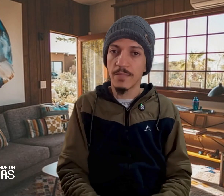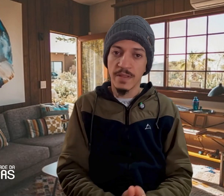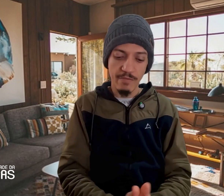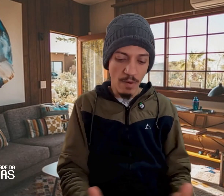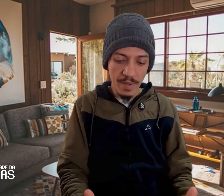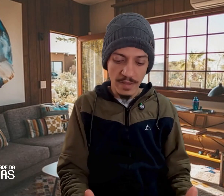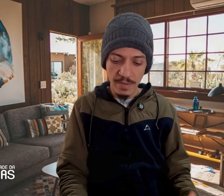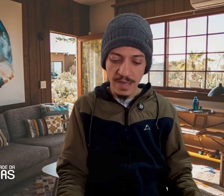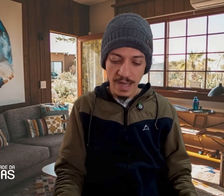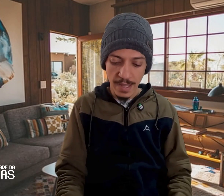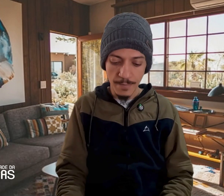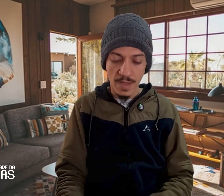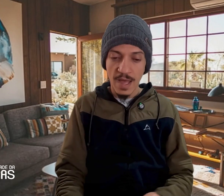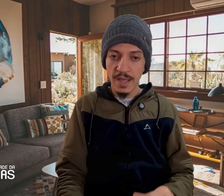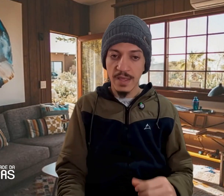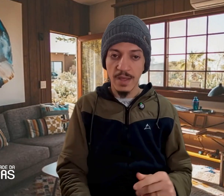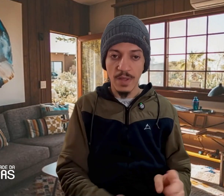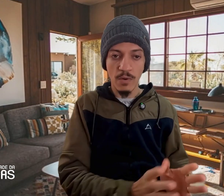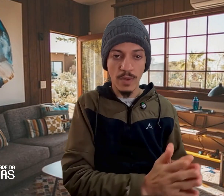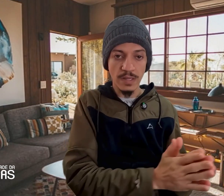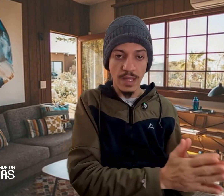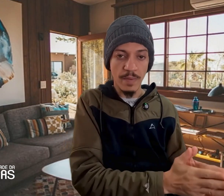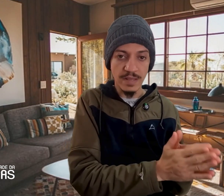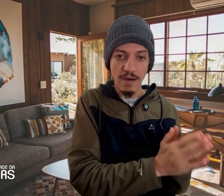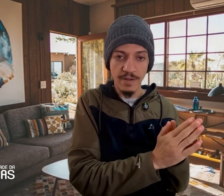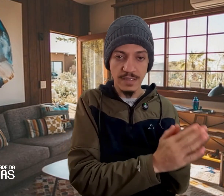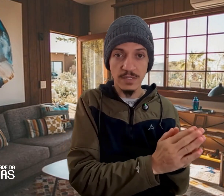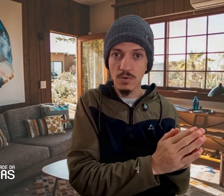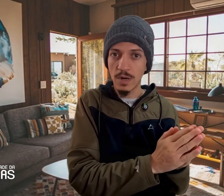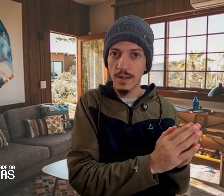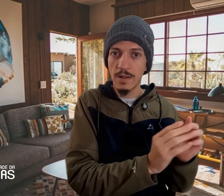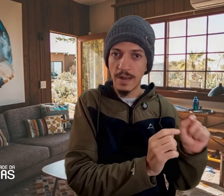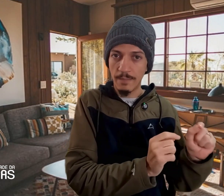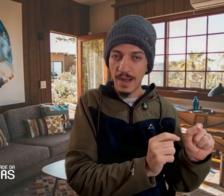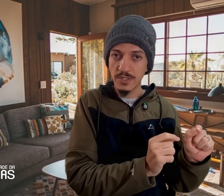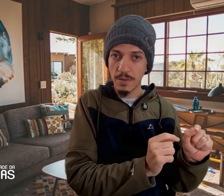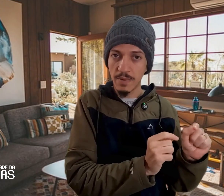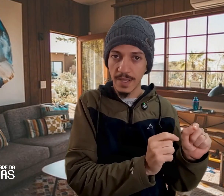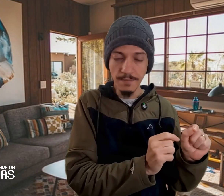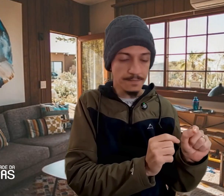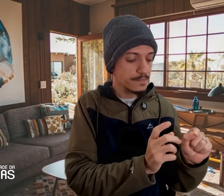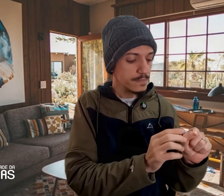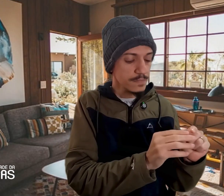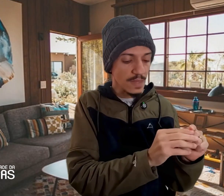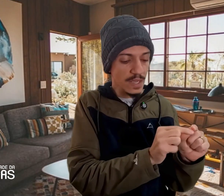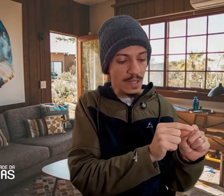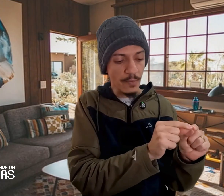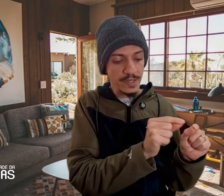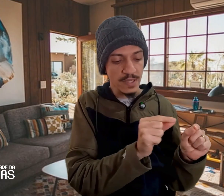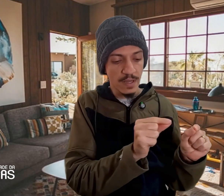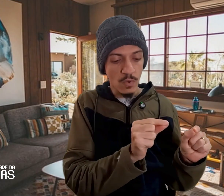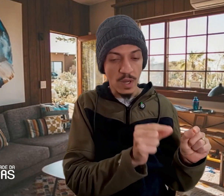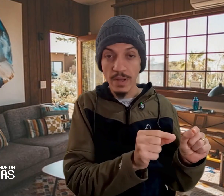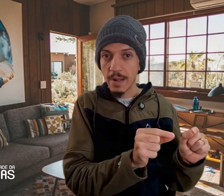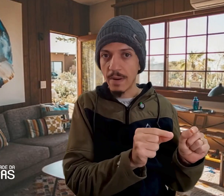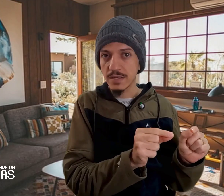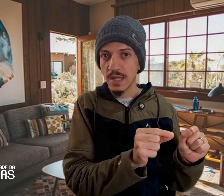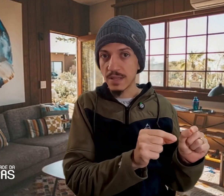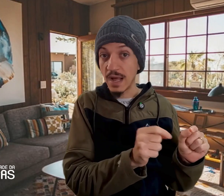teve um momento na minha carreira em que eu interpretava nessa escola na parte da manhã e depois, quando era a parte da tarde